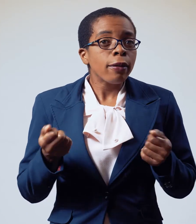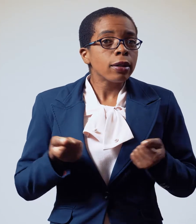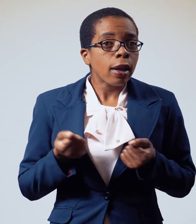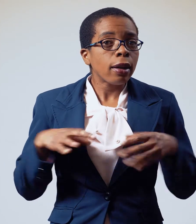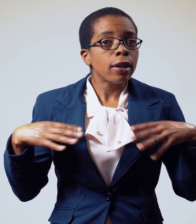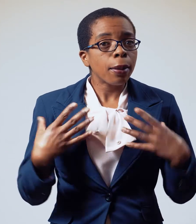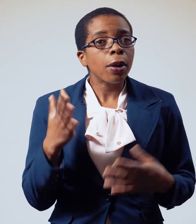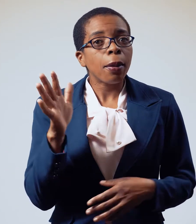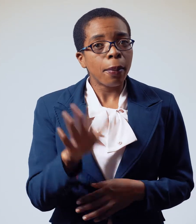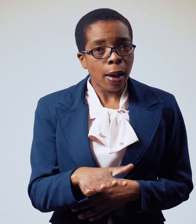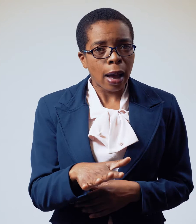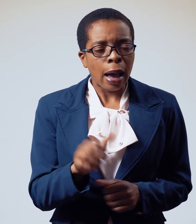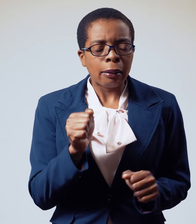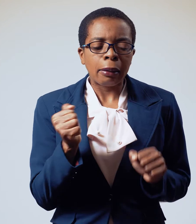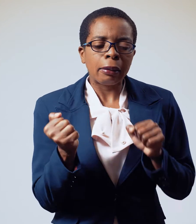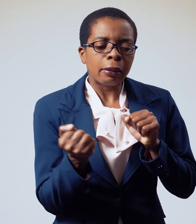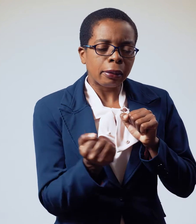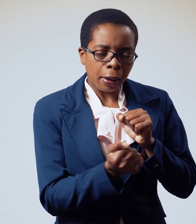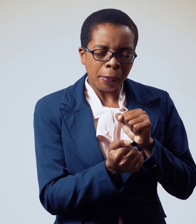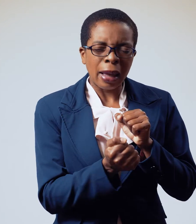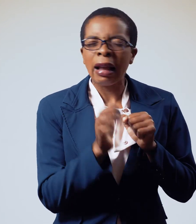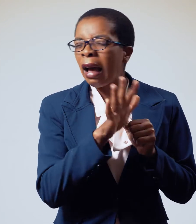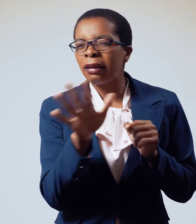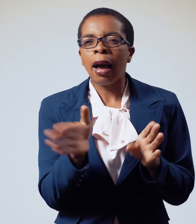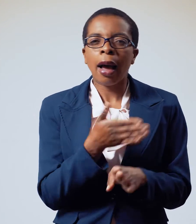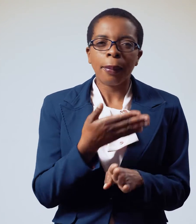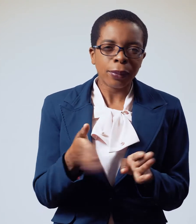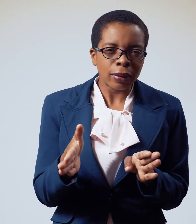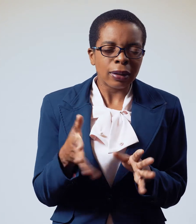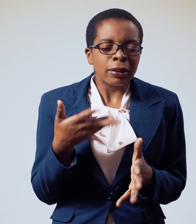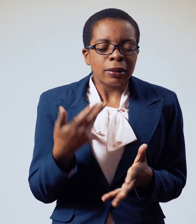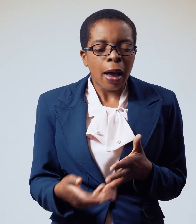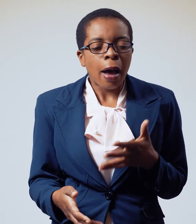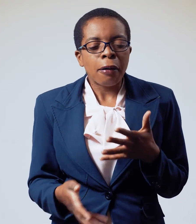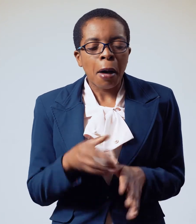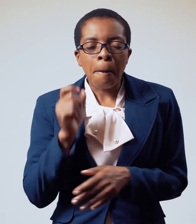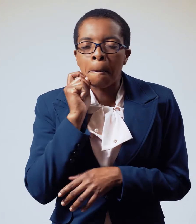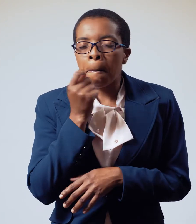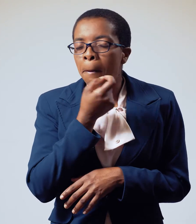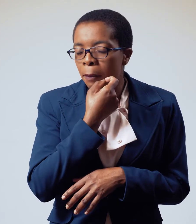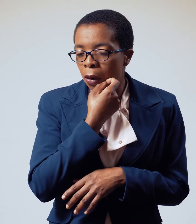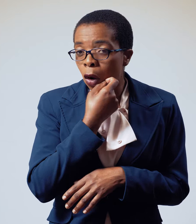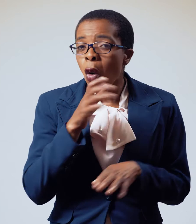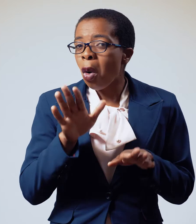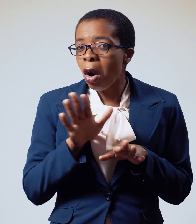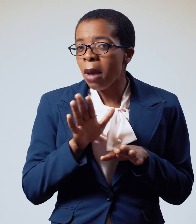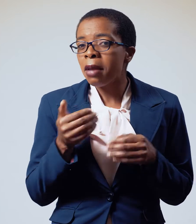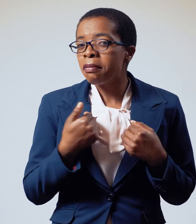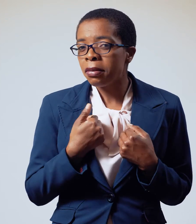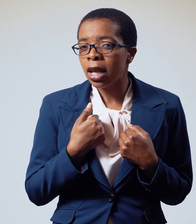ngagoni kujubatira. Madzimai inevasikana wakare mara, varipubato chibaro nekuma kushungu rudzwa, wachingu ruwazi wa